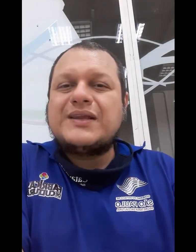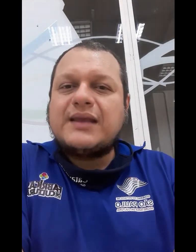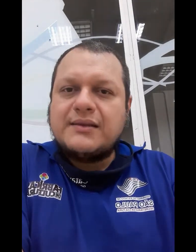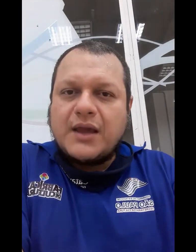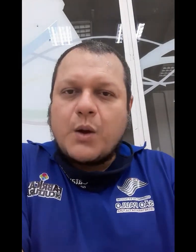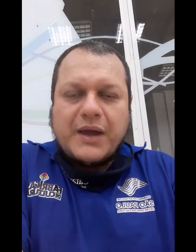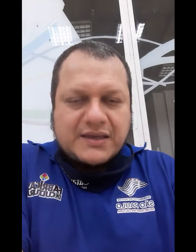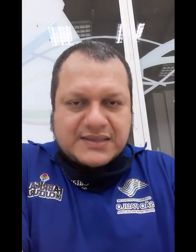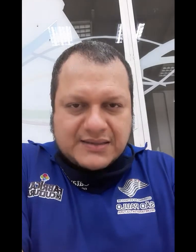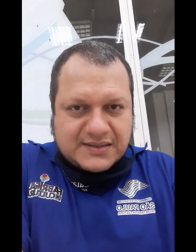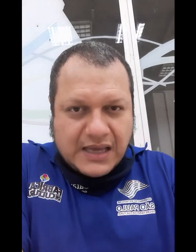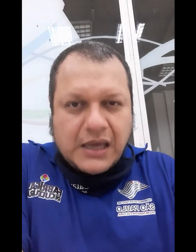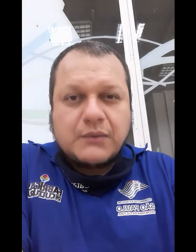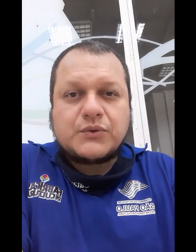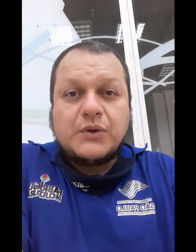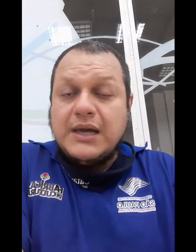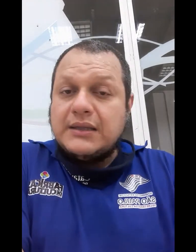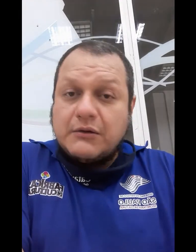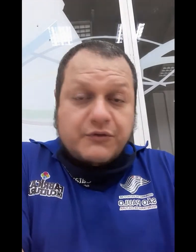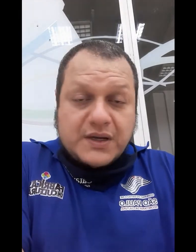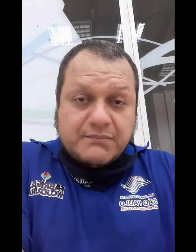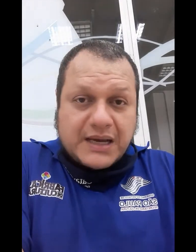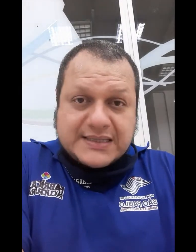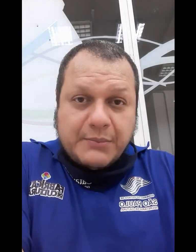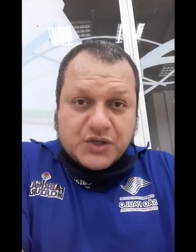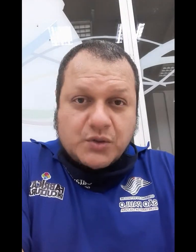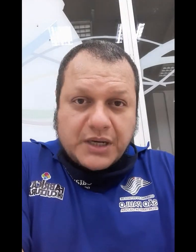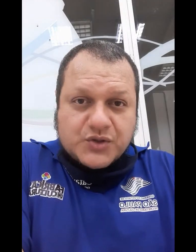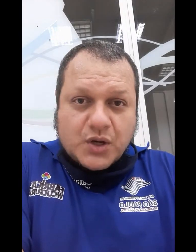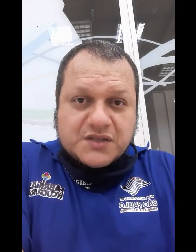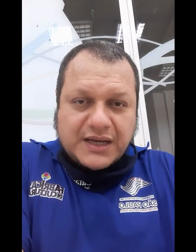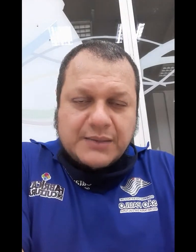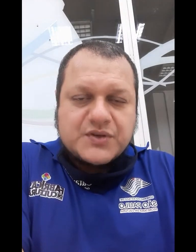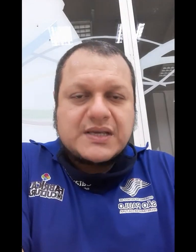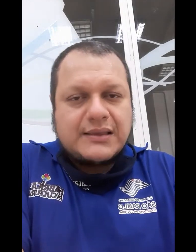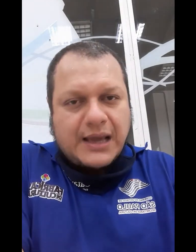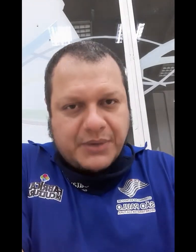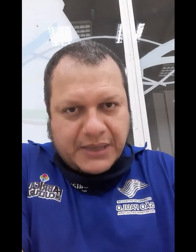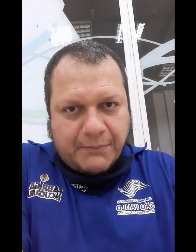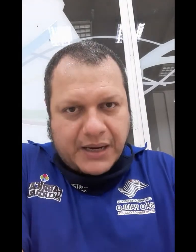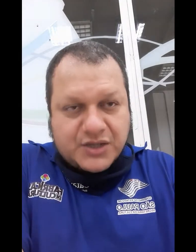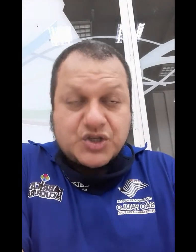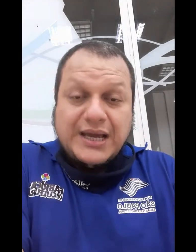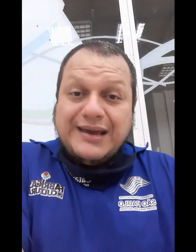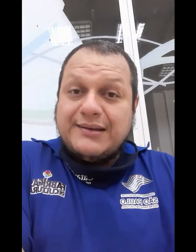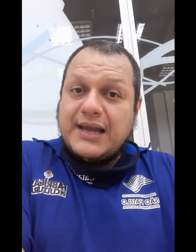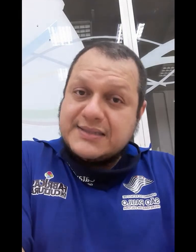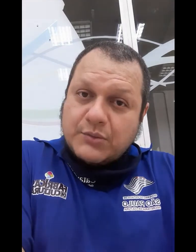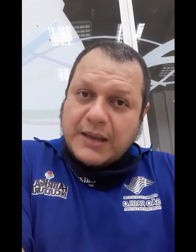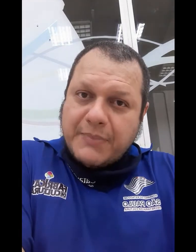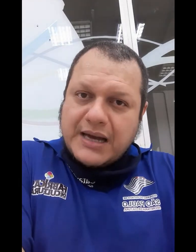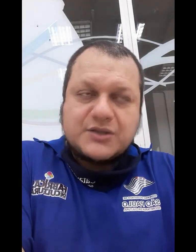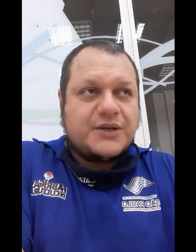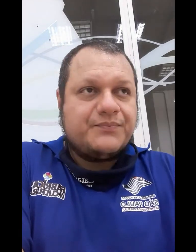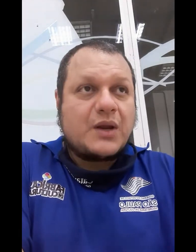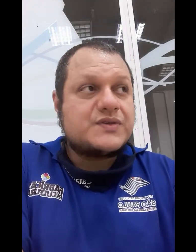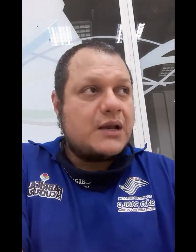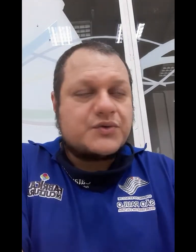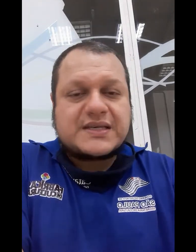entender como é que está sendo. Então foi basicamente sobre isso que nós falamos na primeira parte. Na segunda parte, os alunos que